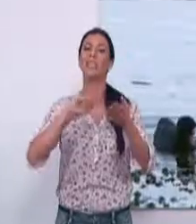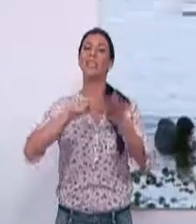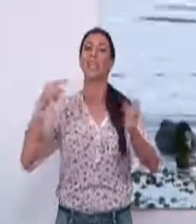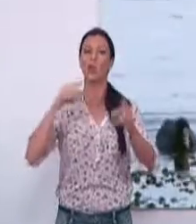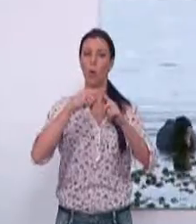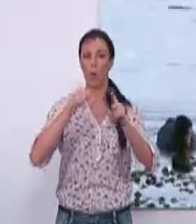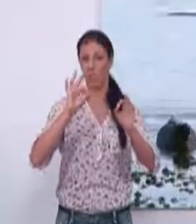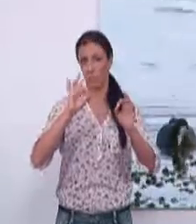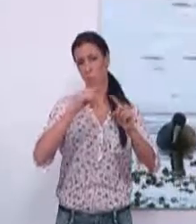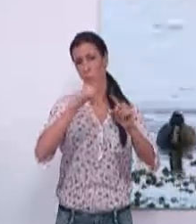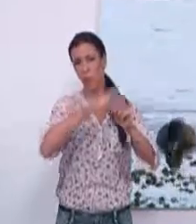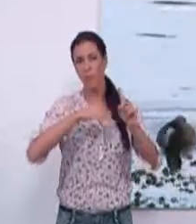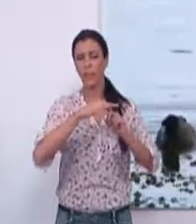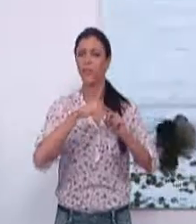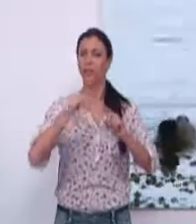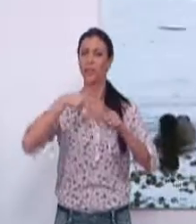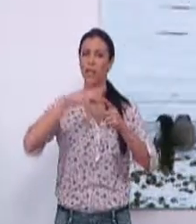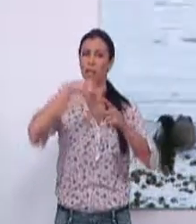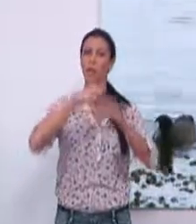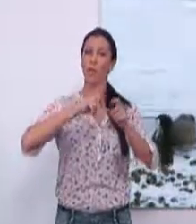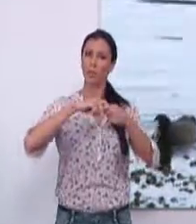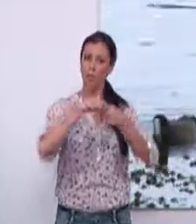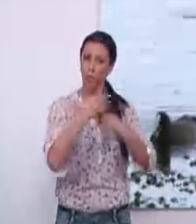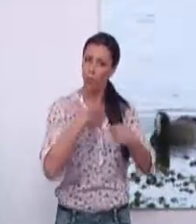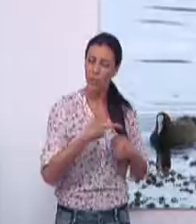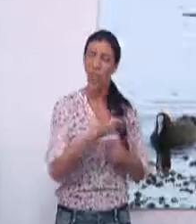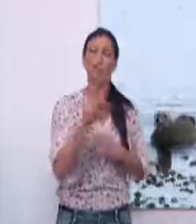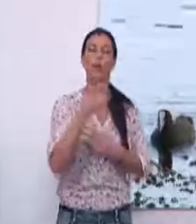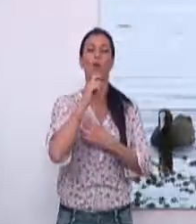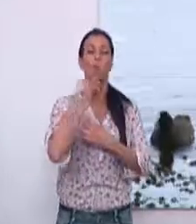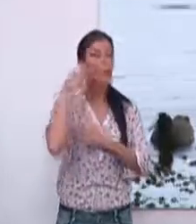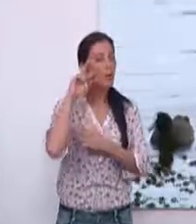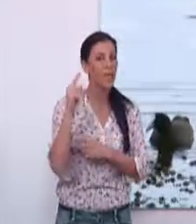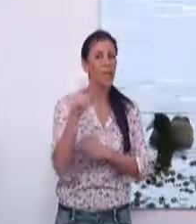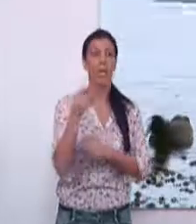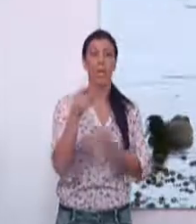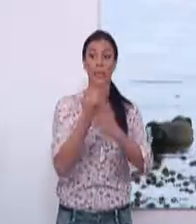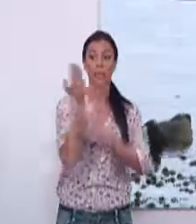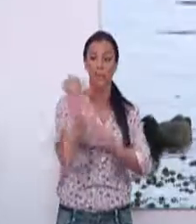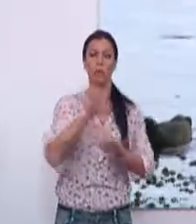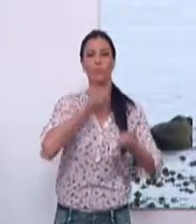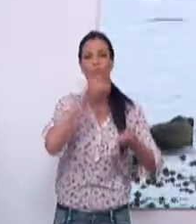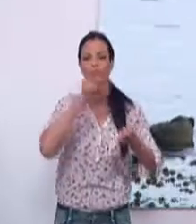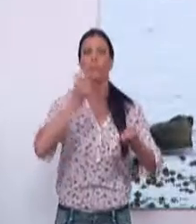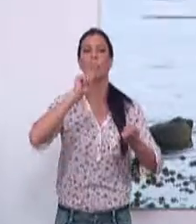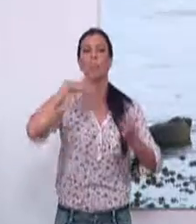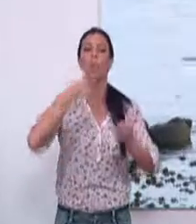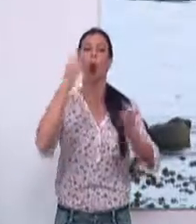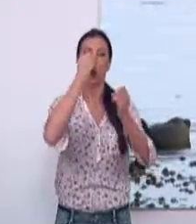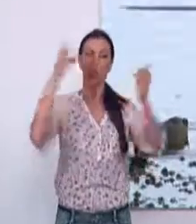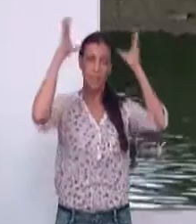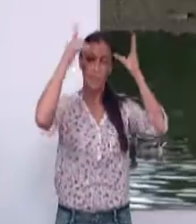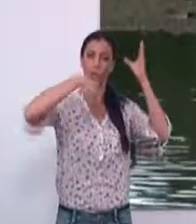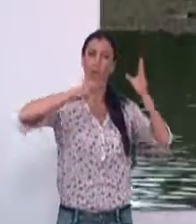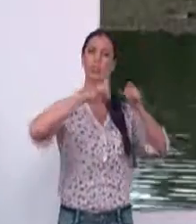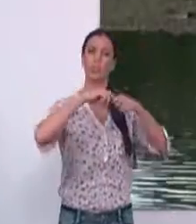y que va a consistir en un taller participativo en el que se van a revisar las experiencias del día anterior y el conocimiento de los